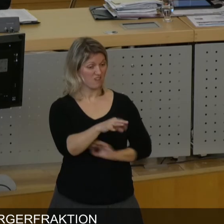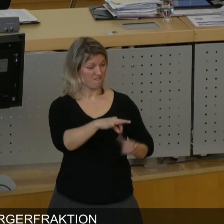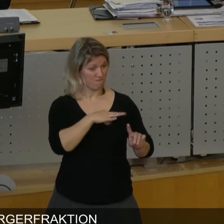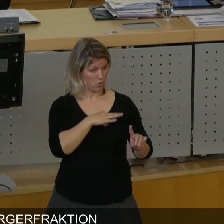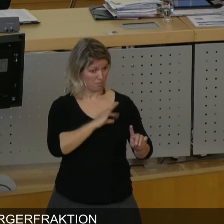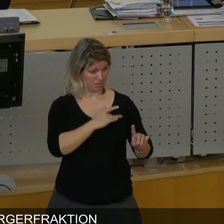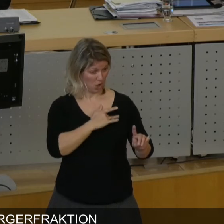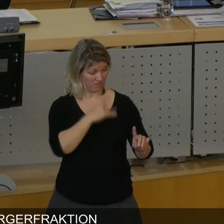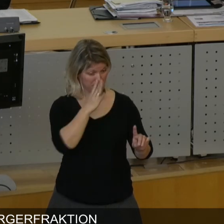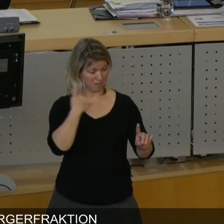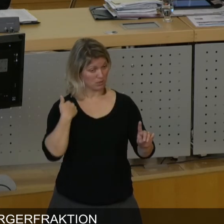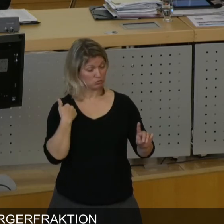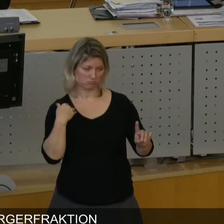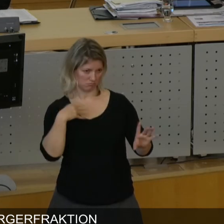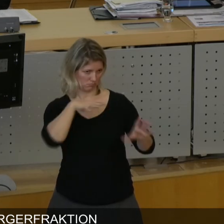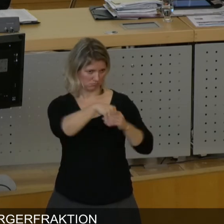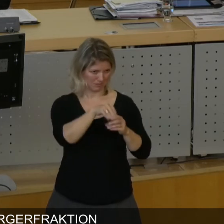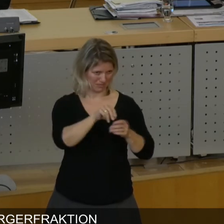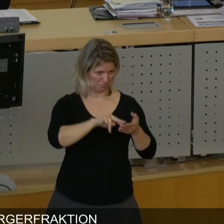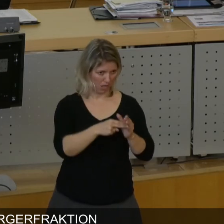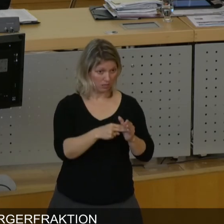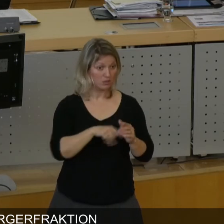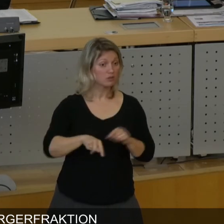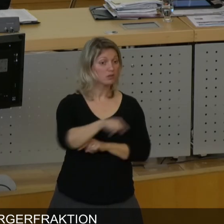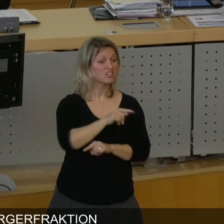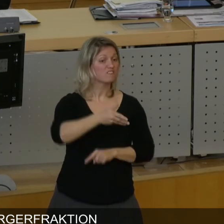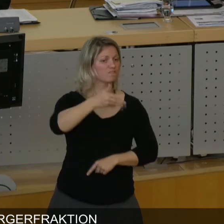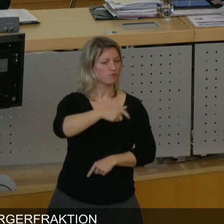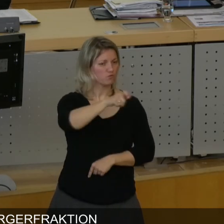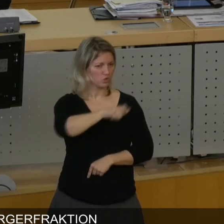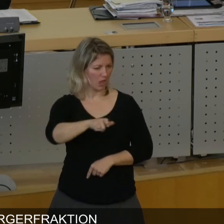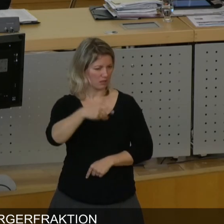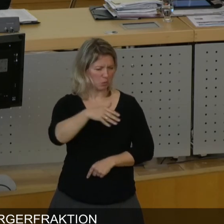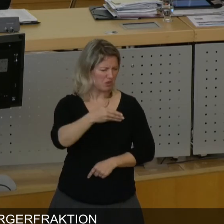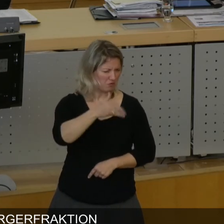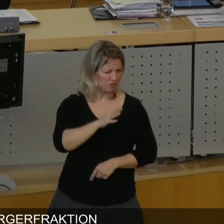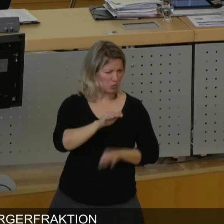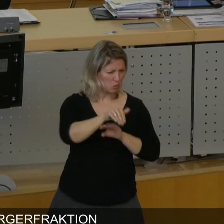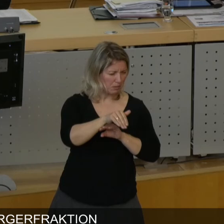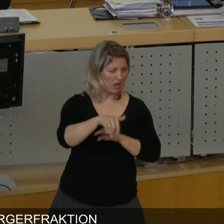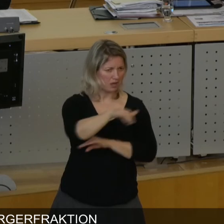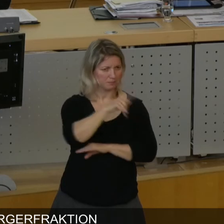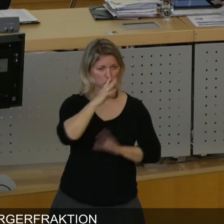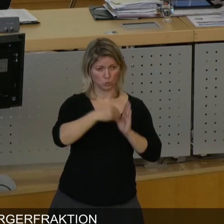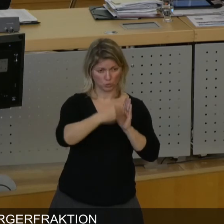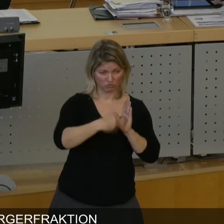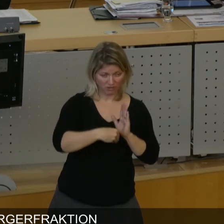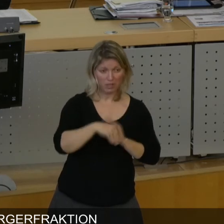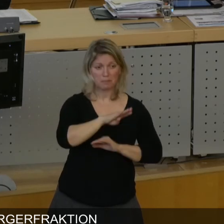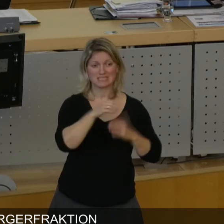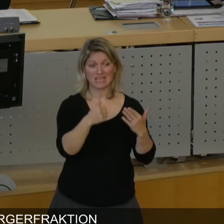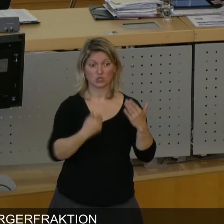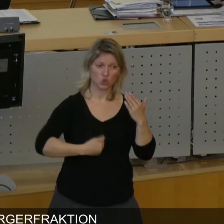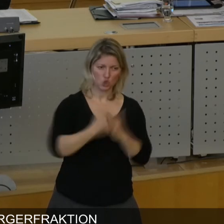betroffene Bürger minimiert werden. Etwa 500 Bürger haben das unterschrieben oder mehr als 500 Bürger haben unterschrieben, B6 neu